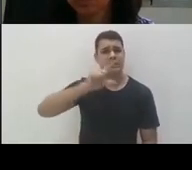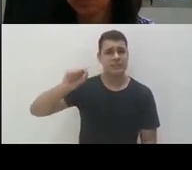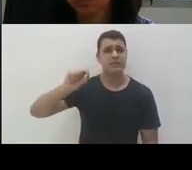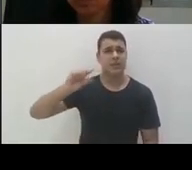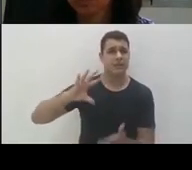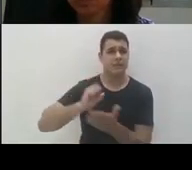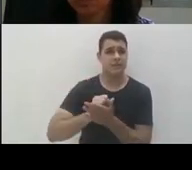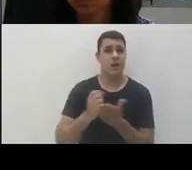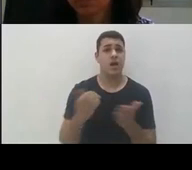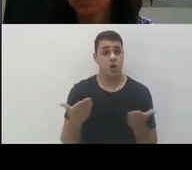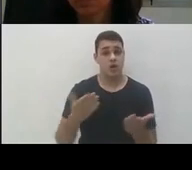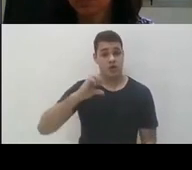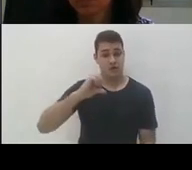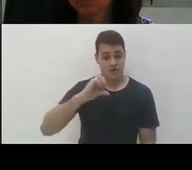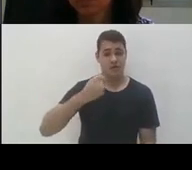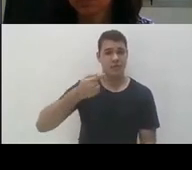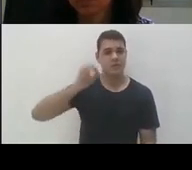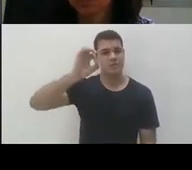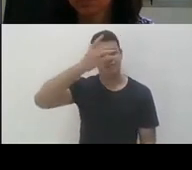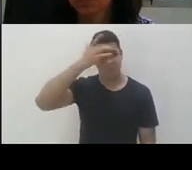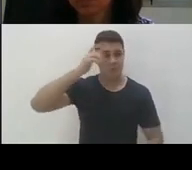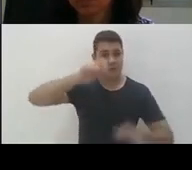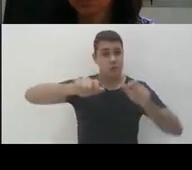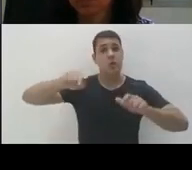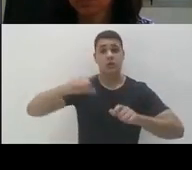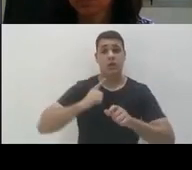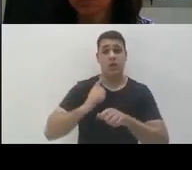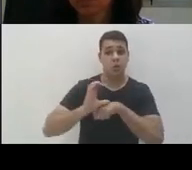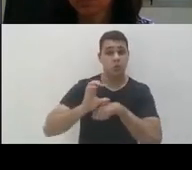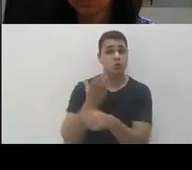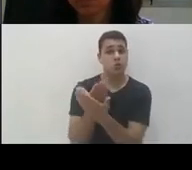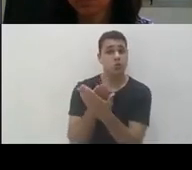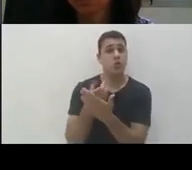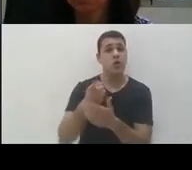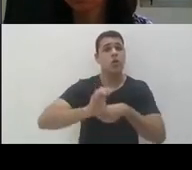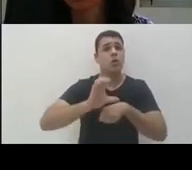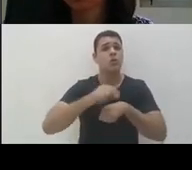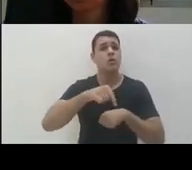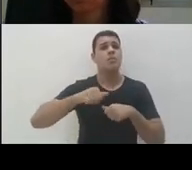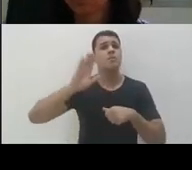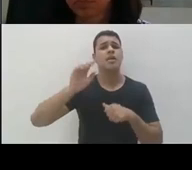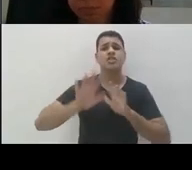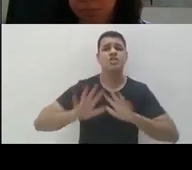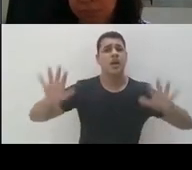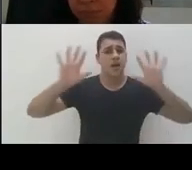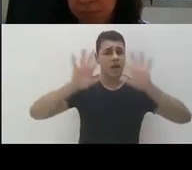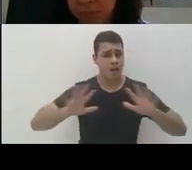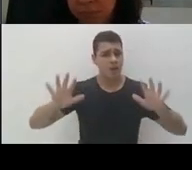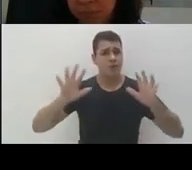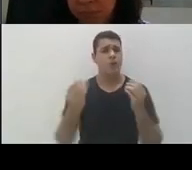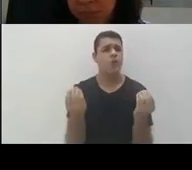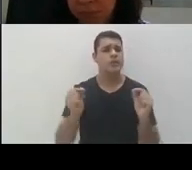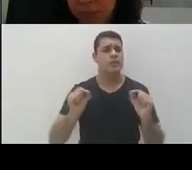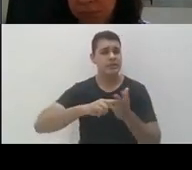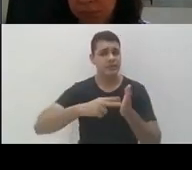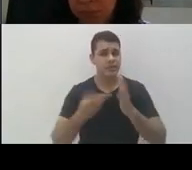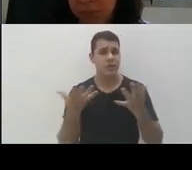pessoas cursando o curso e ele é todo ainda muito sobre aspectos gerais do que é inclusão, do que é